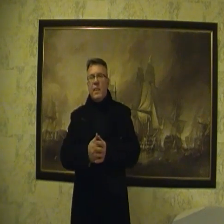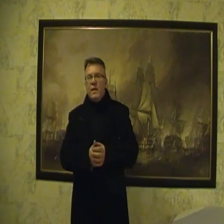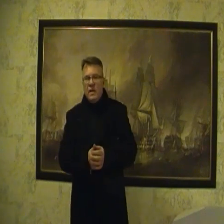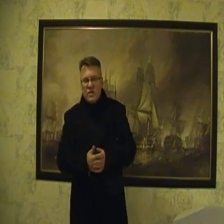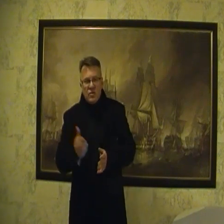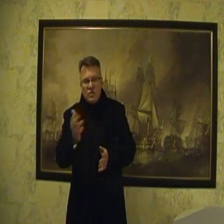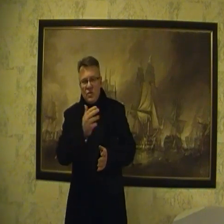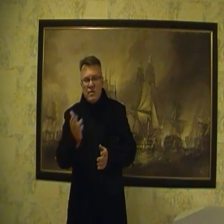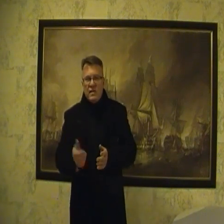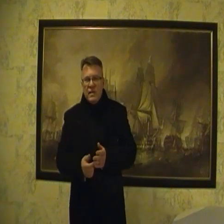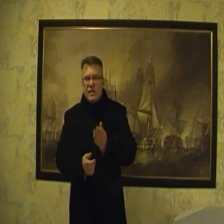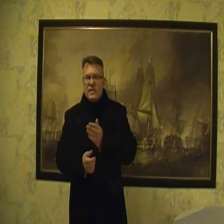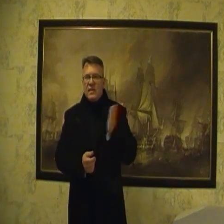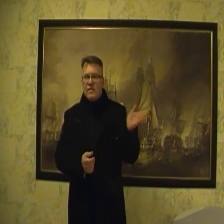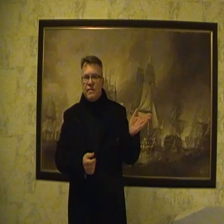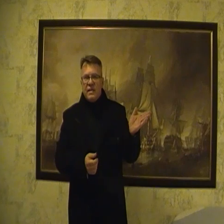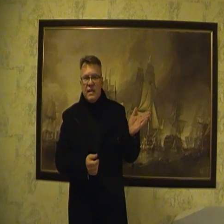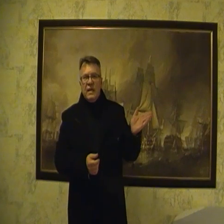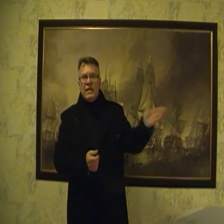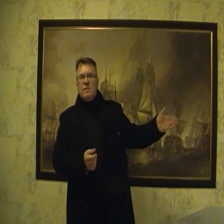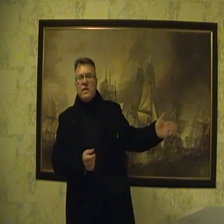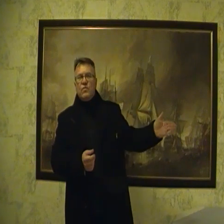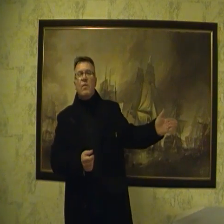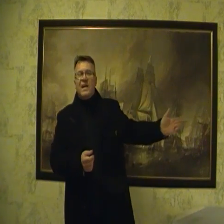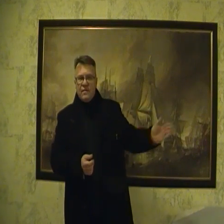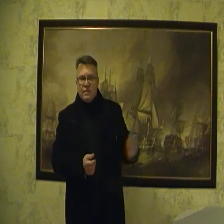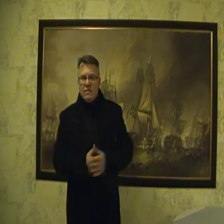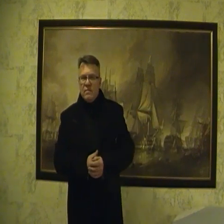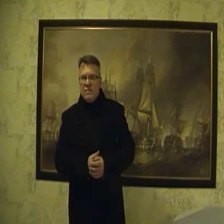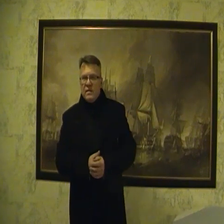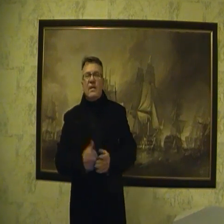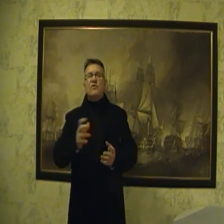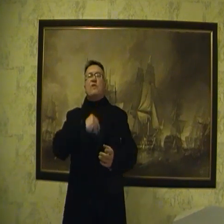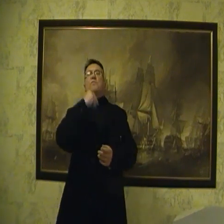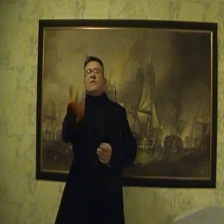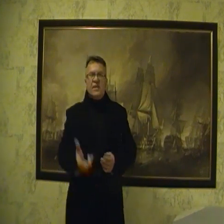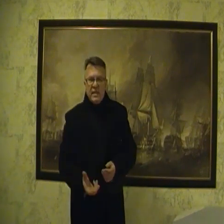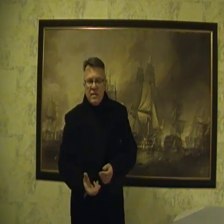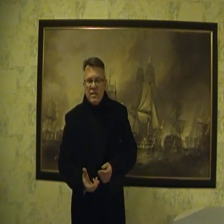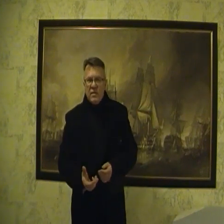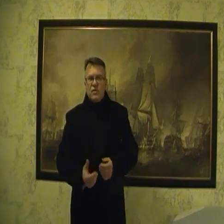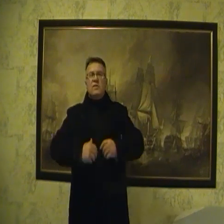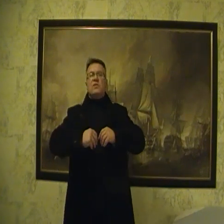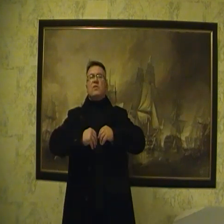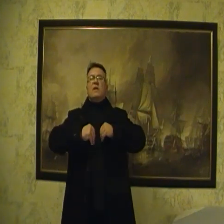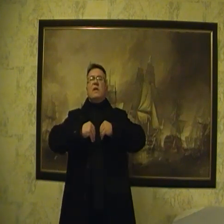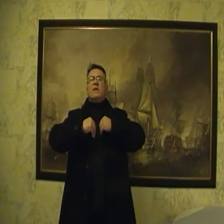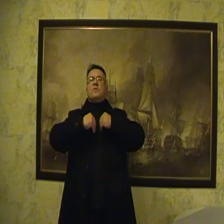proszę zwrócić na jakie jest zainteresowanie tematów bogactw. Jak to zostało powiedziane, że to jest, że